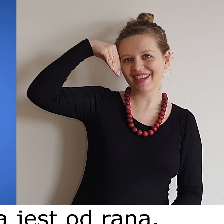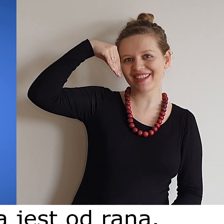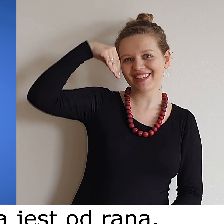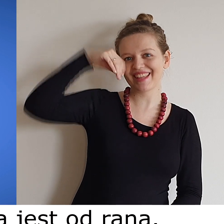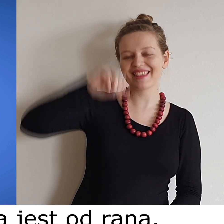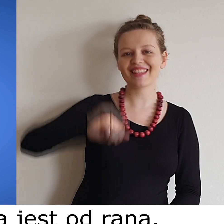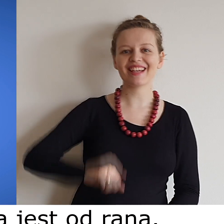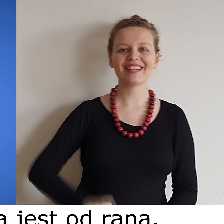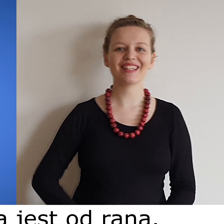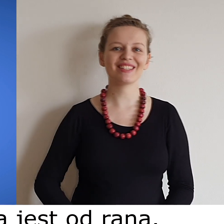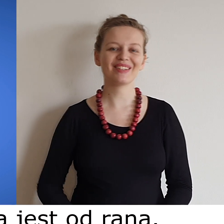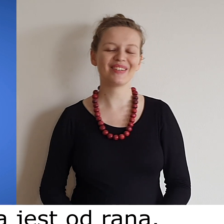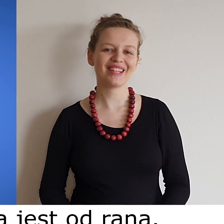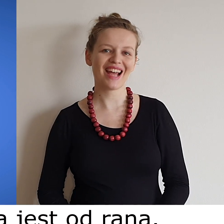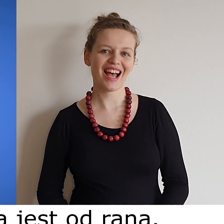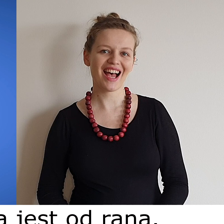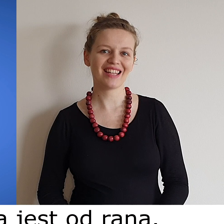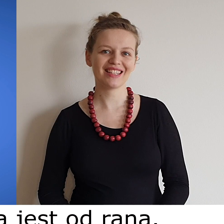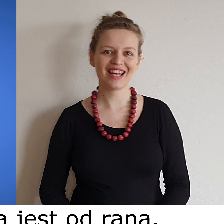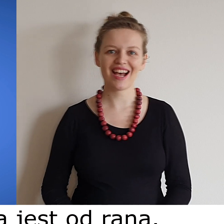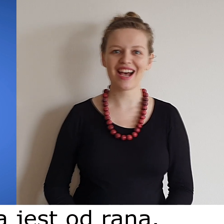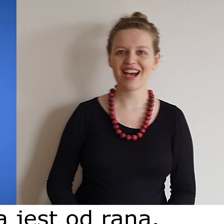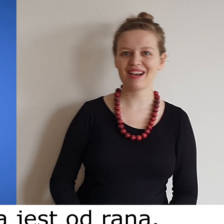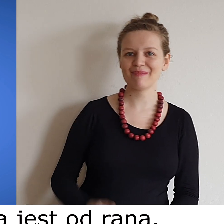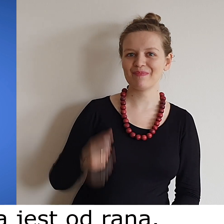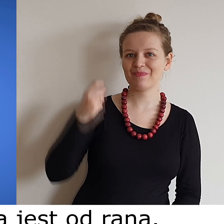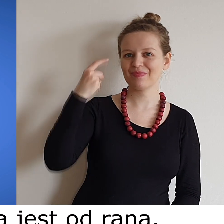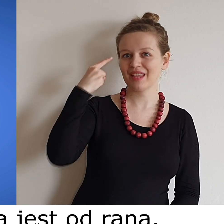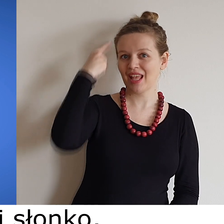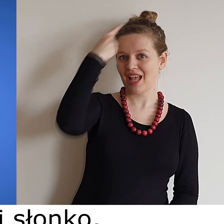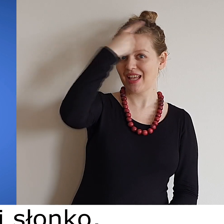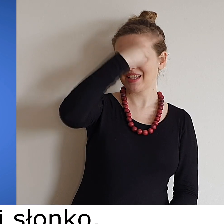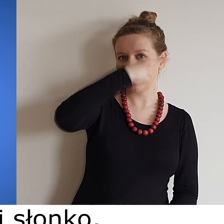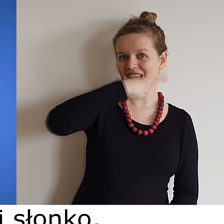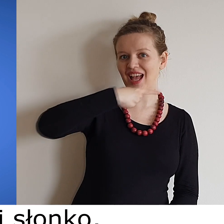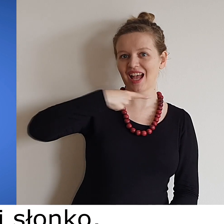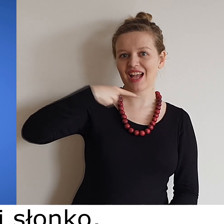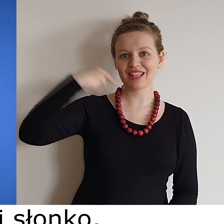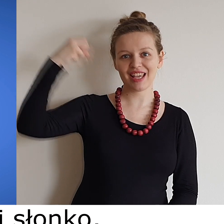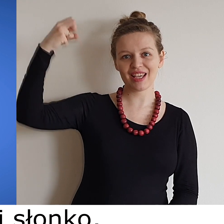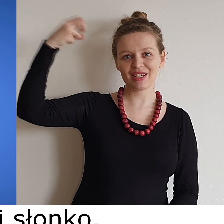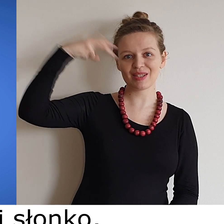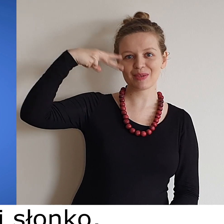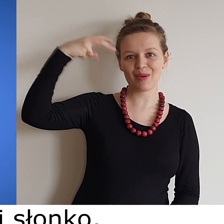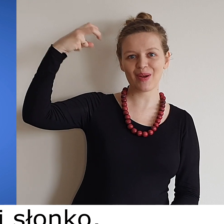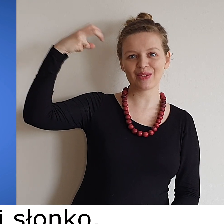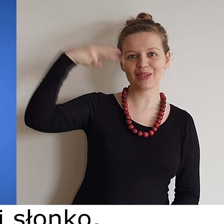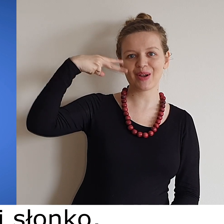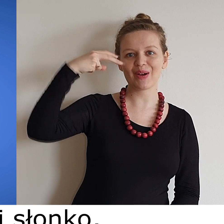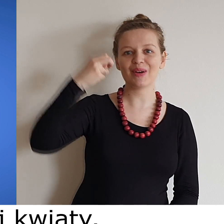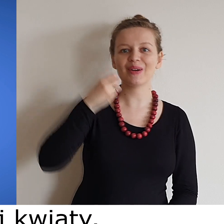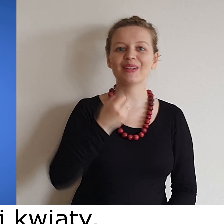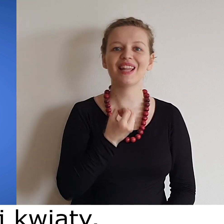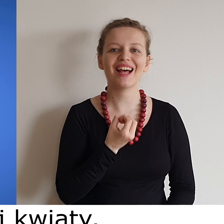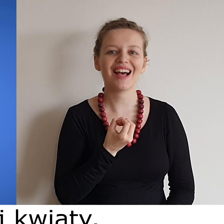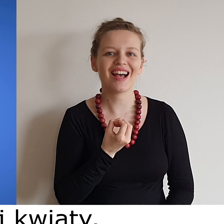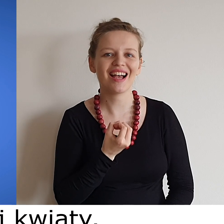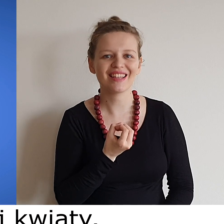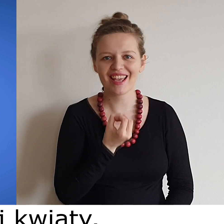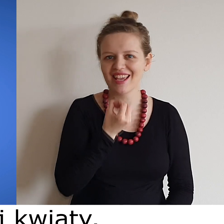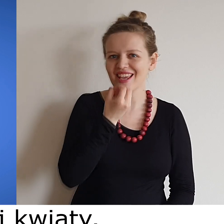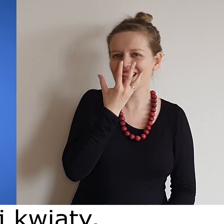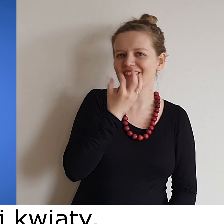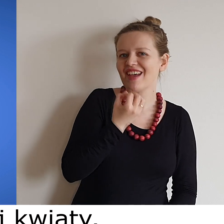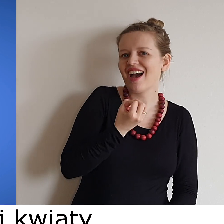Uśmiechnięta jest od rana Dla niej słonko, dla